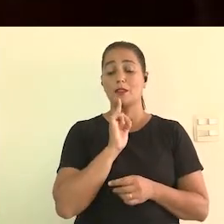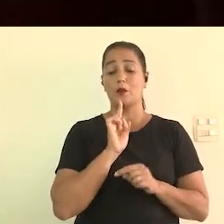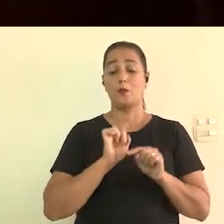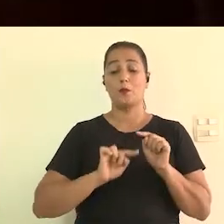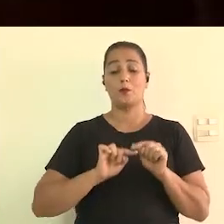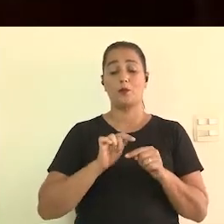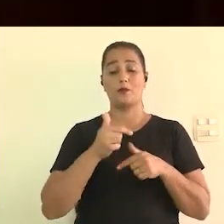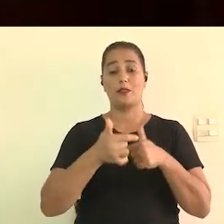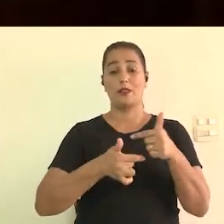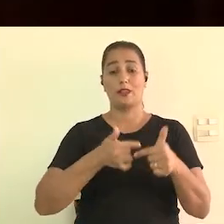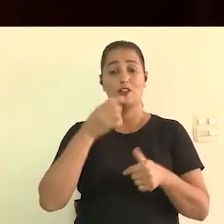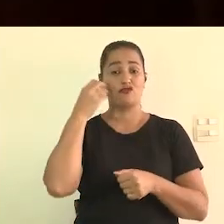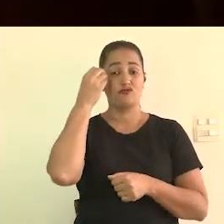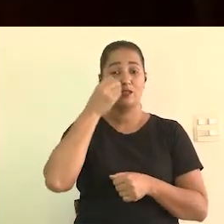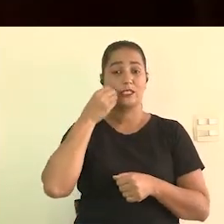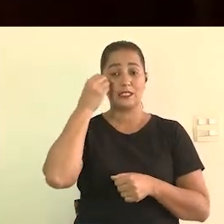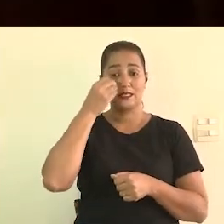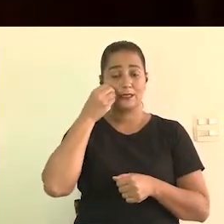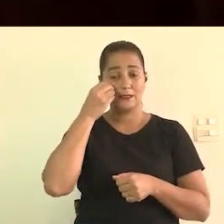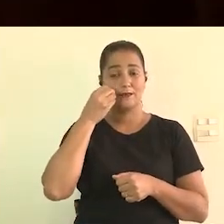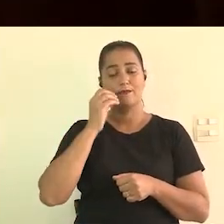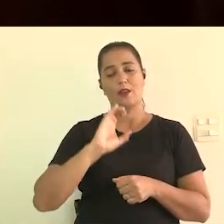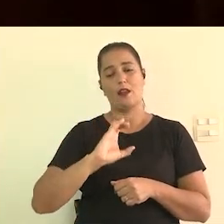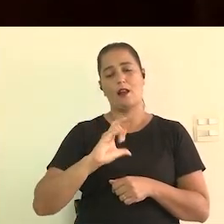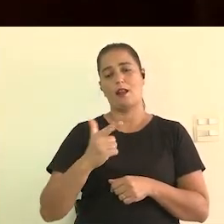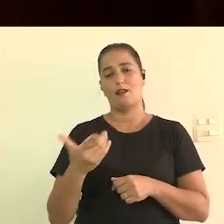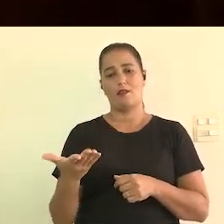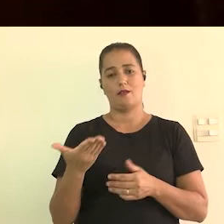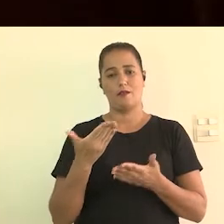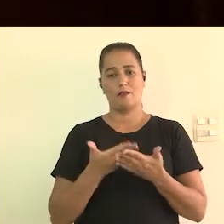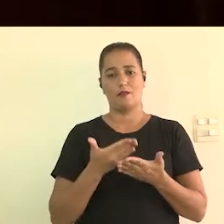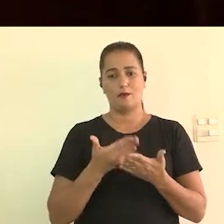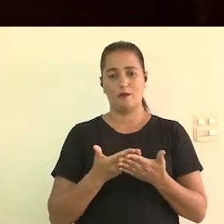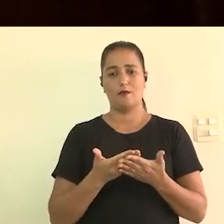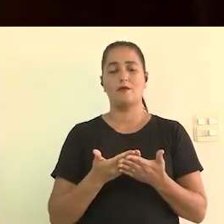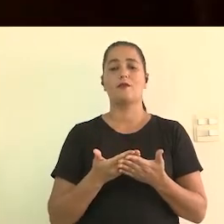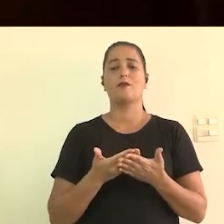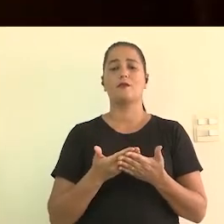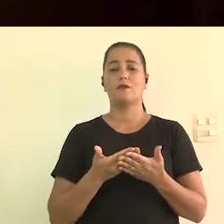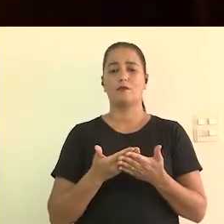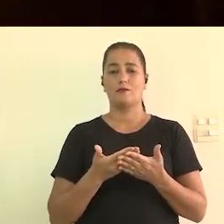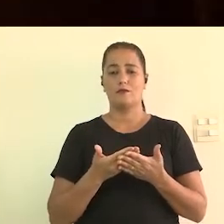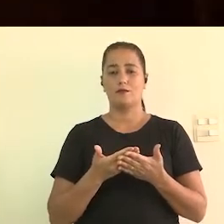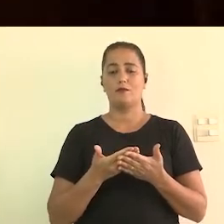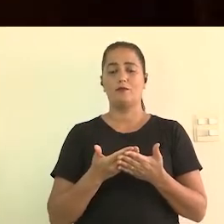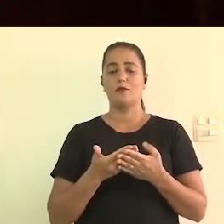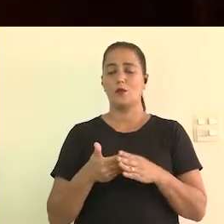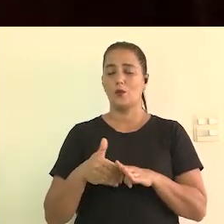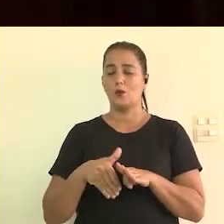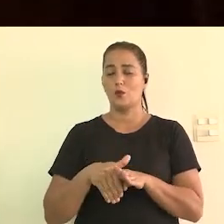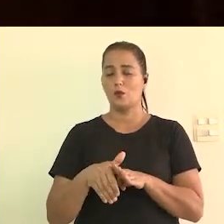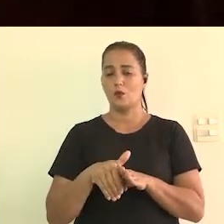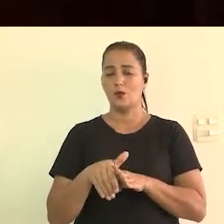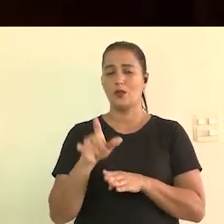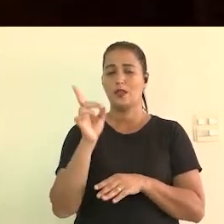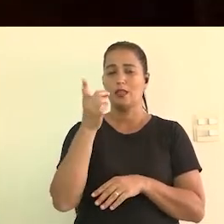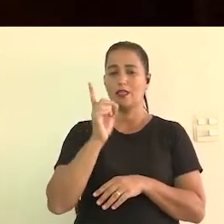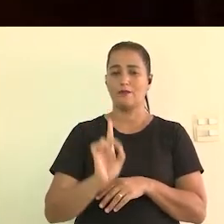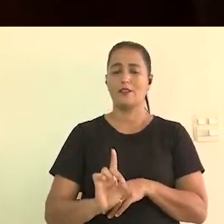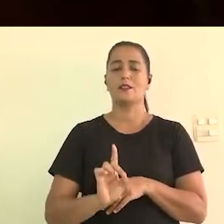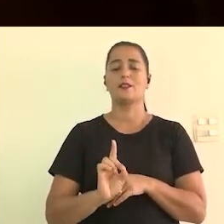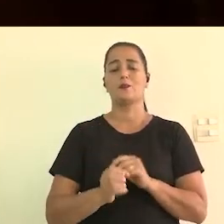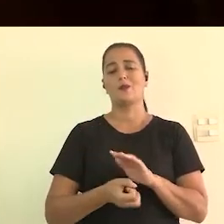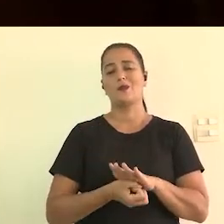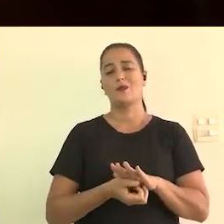vai trabalhar ter experiência e claro estudar antes com os consultores com deficiência e muitas